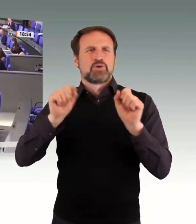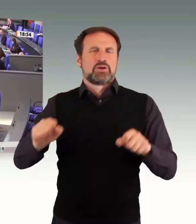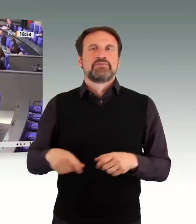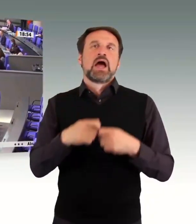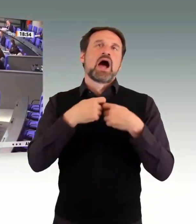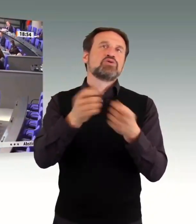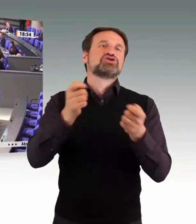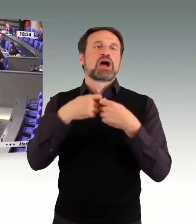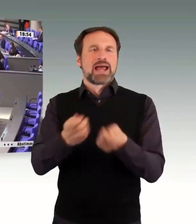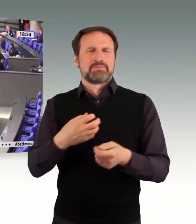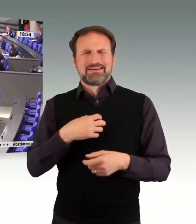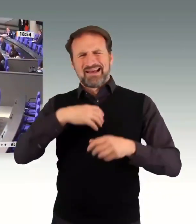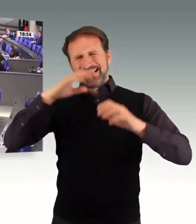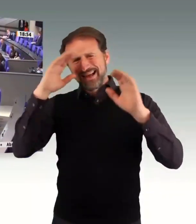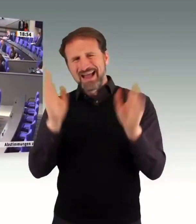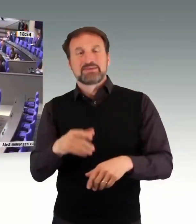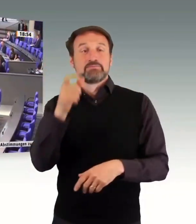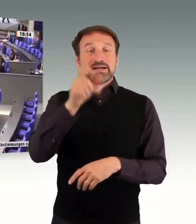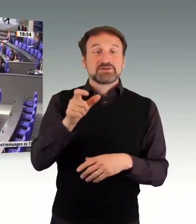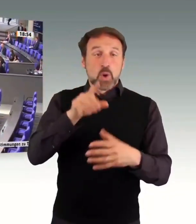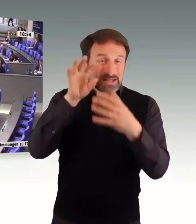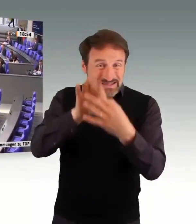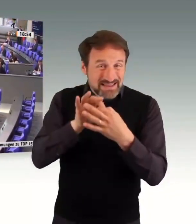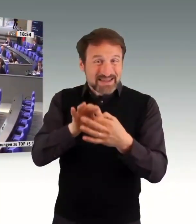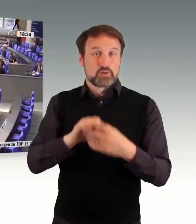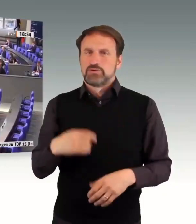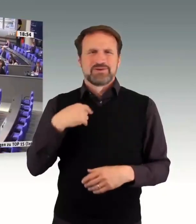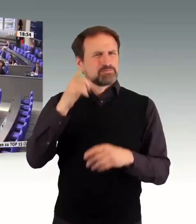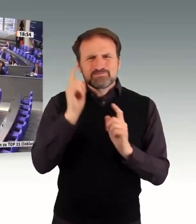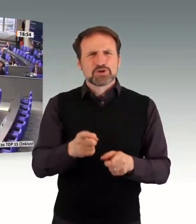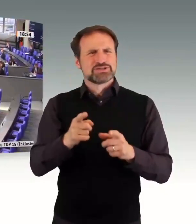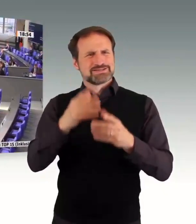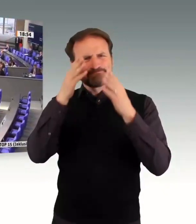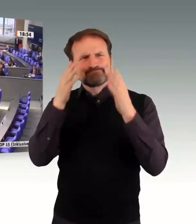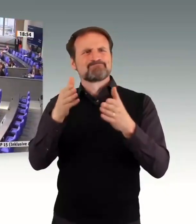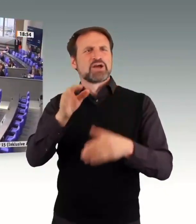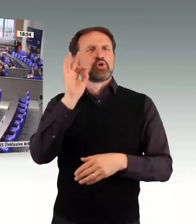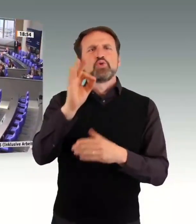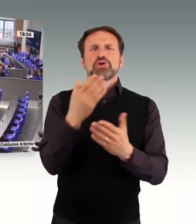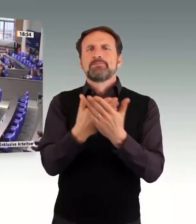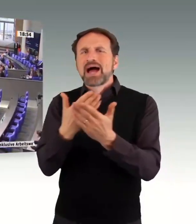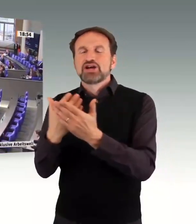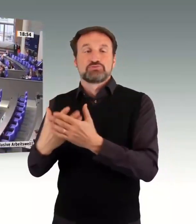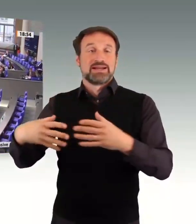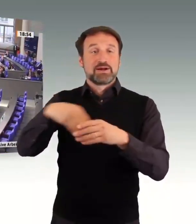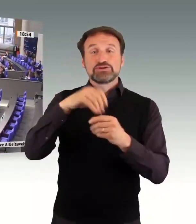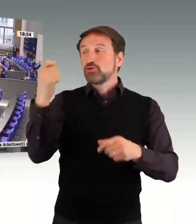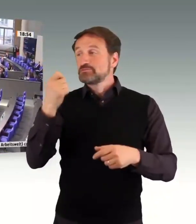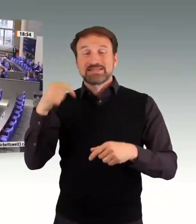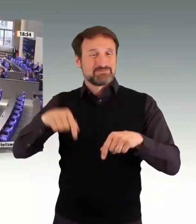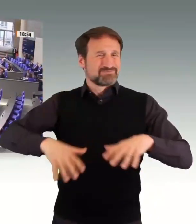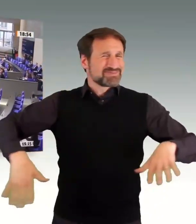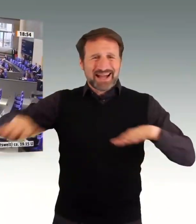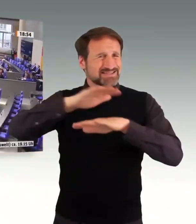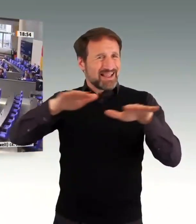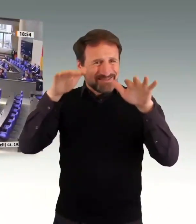Frau Präsidentin! Meine sehr verehrten Damen und Herren! Gerne hätte Jürgen Pohl, unser behindertenpolitischer Sprecher, zu Ihnen gesprochen. Leider